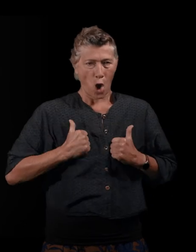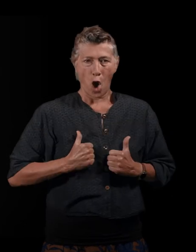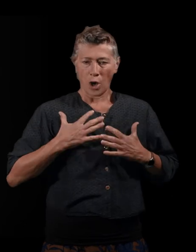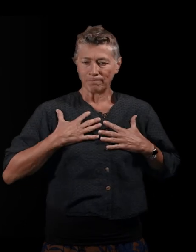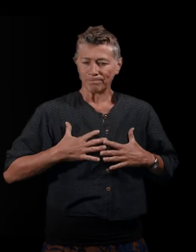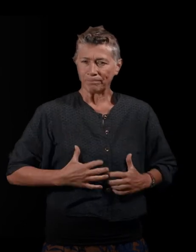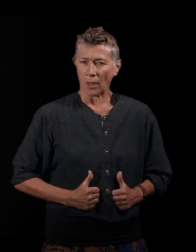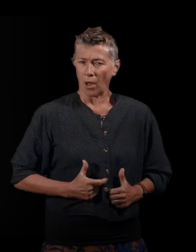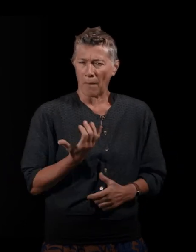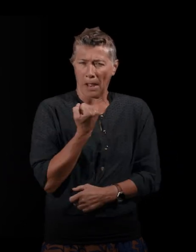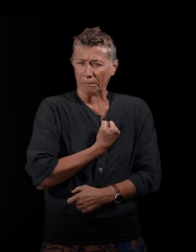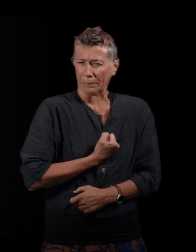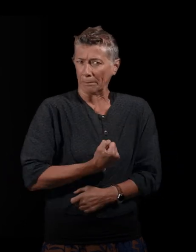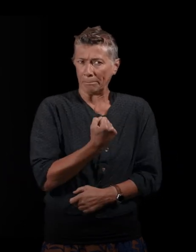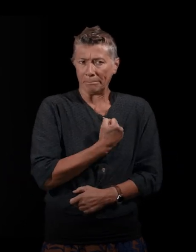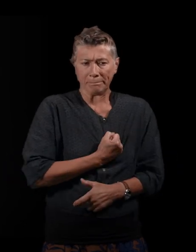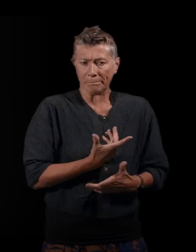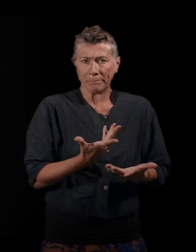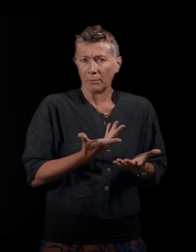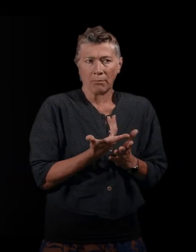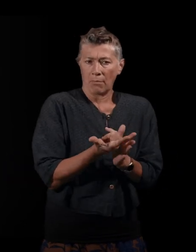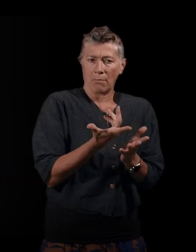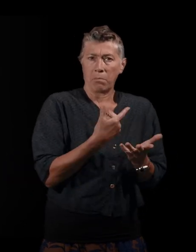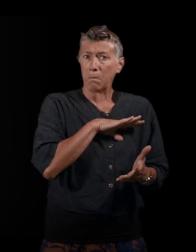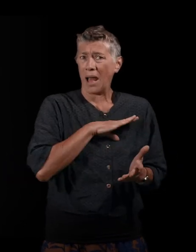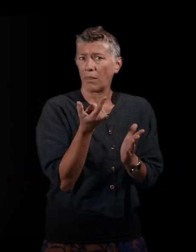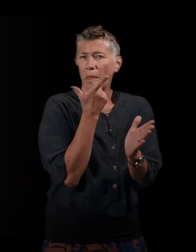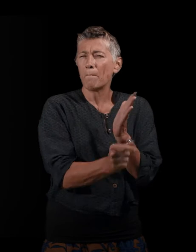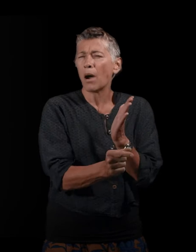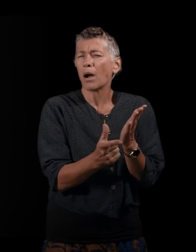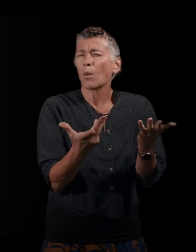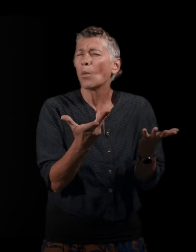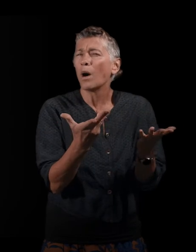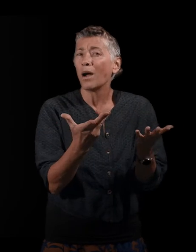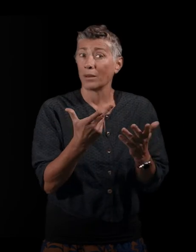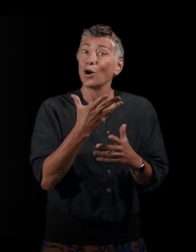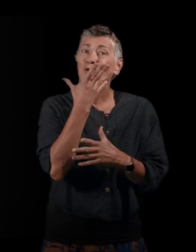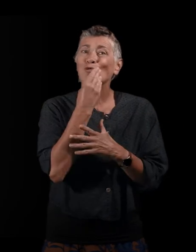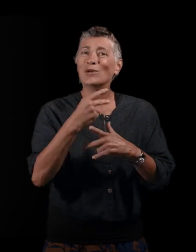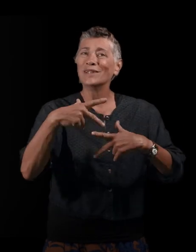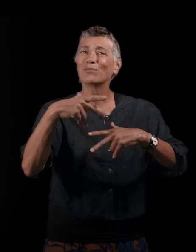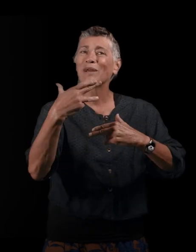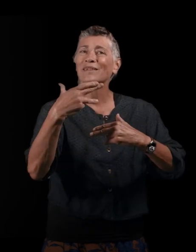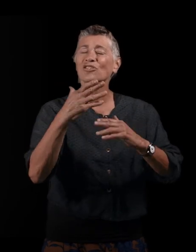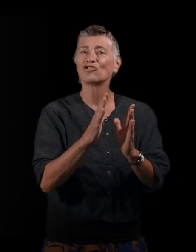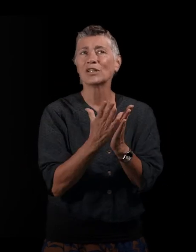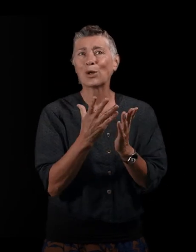est atteinte dans cette expérience ? Il y a des jolis passages, je peux peut-être en lire un,